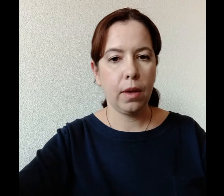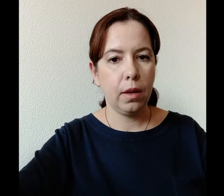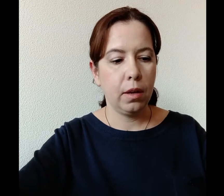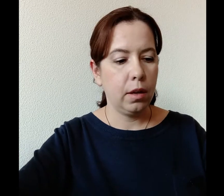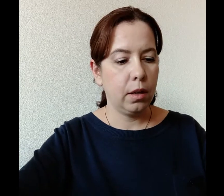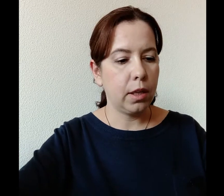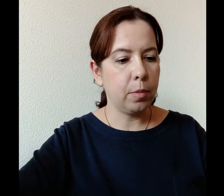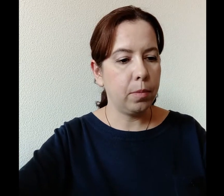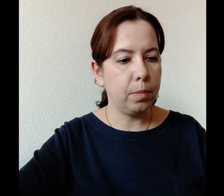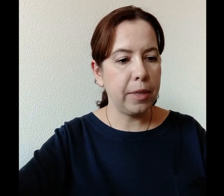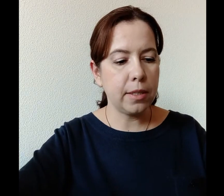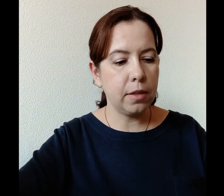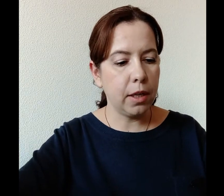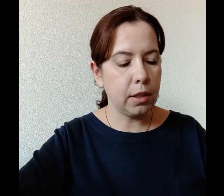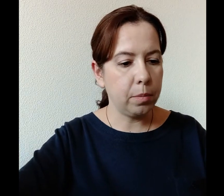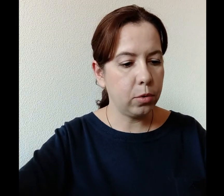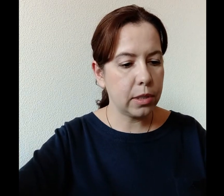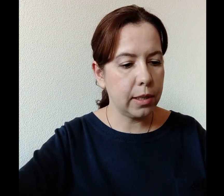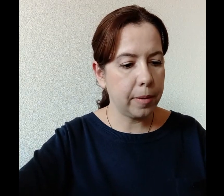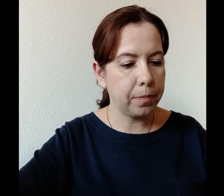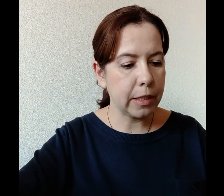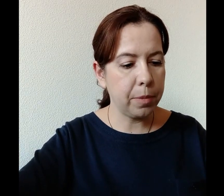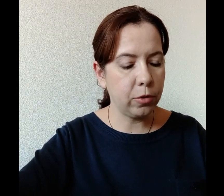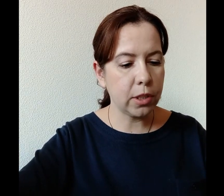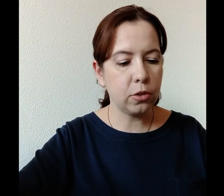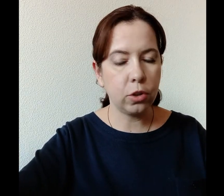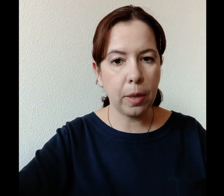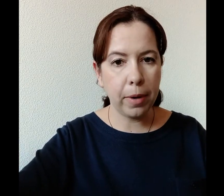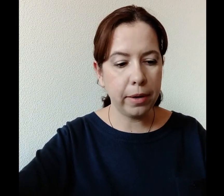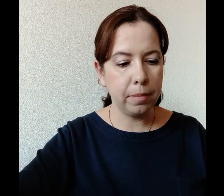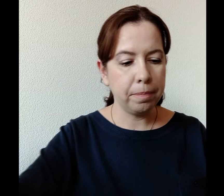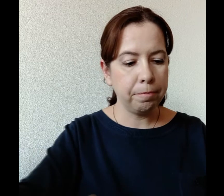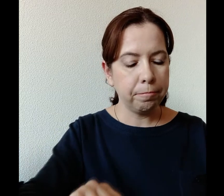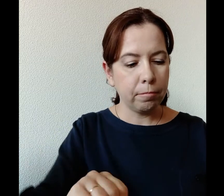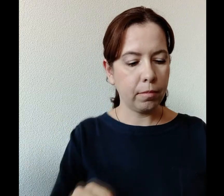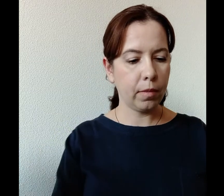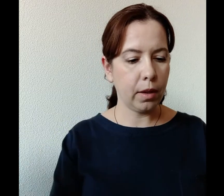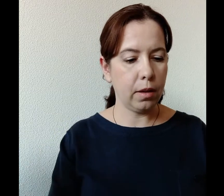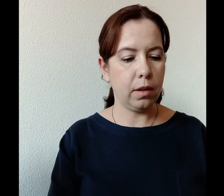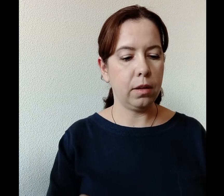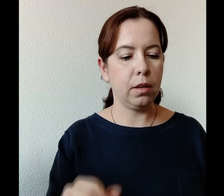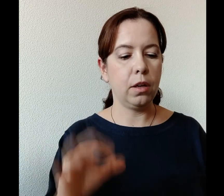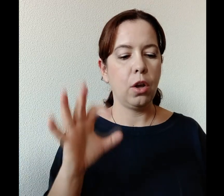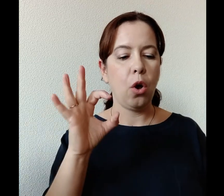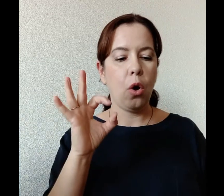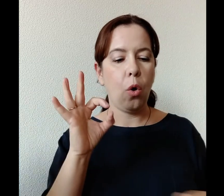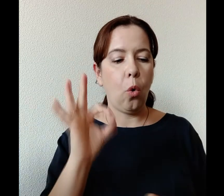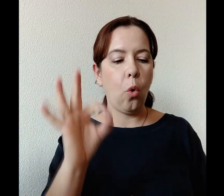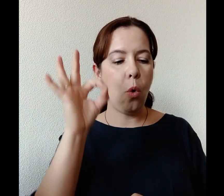Итак, песня девятая. После запева у нас идет «Тропарь». «О